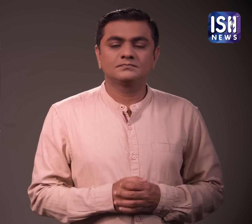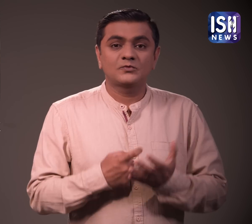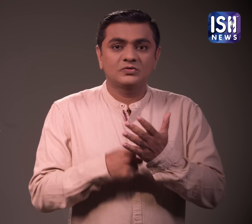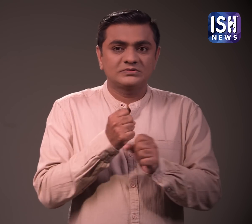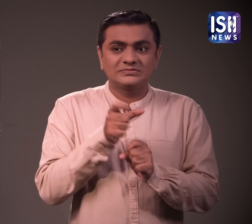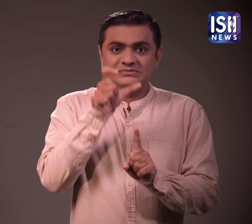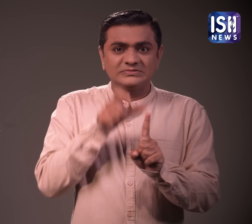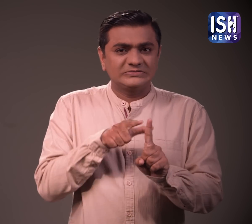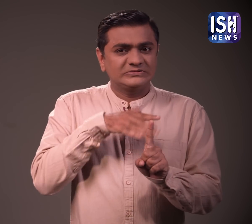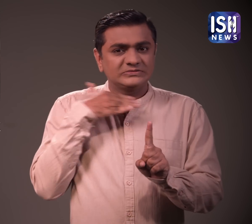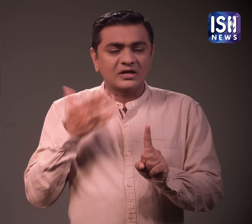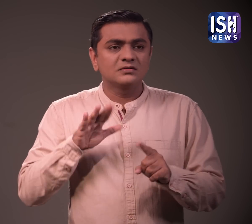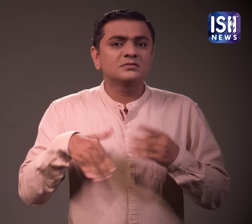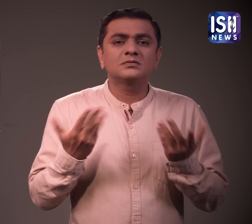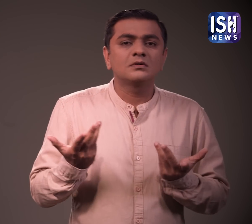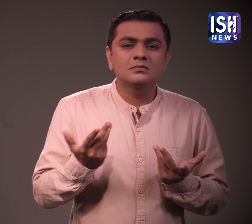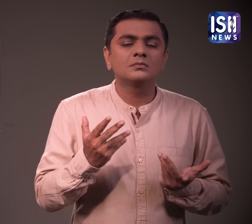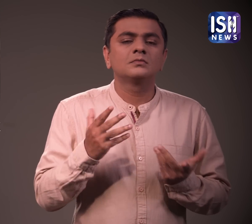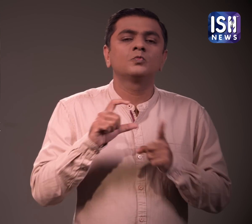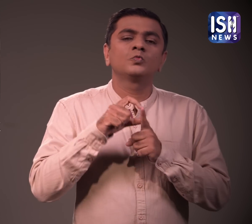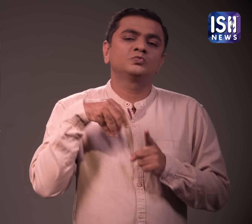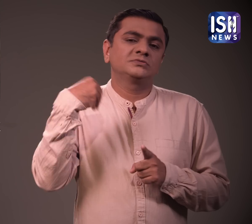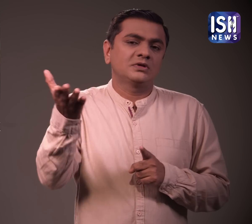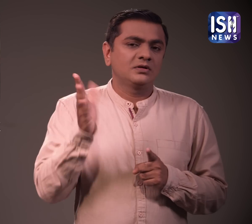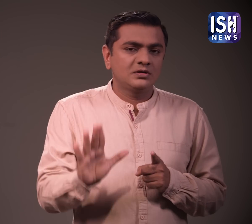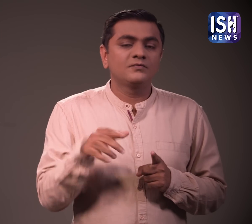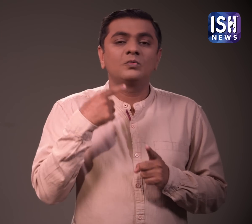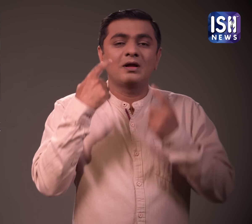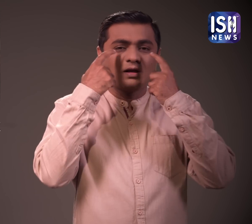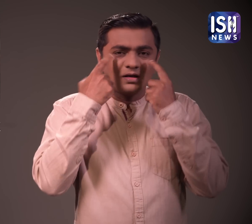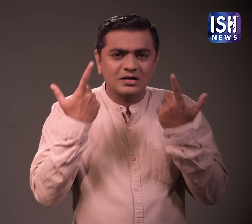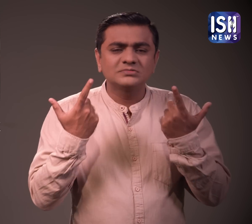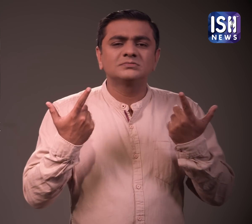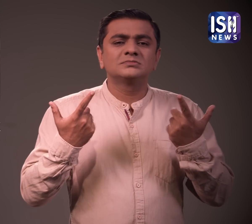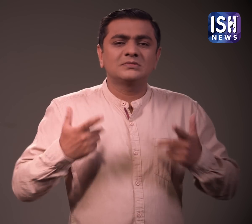बृत्यू के बाद रोहन की आखे, किड़नी, लीवर और अन्या अंग दान कर दिये गए